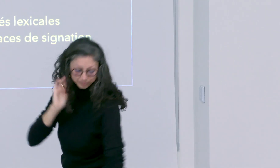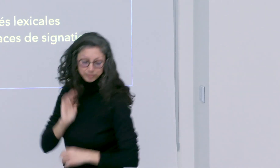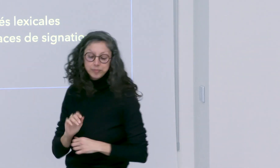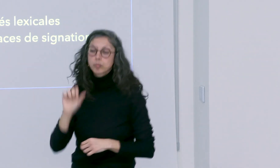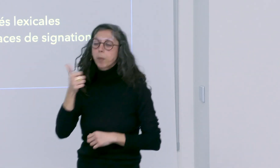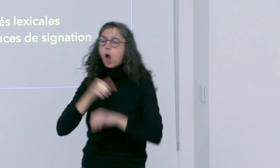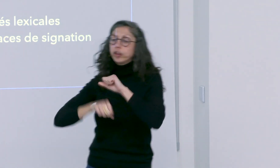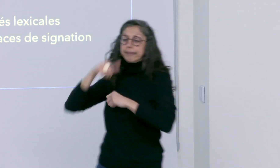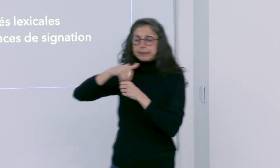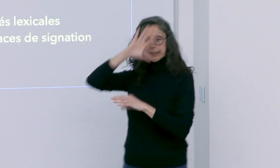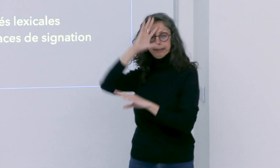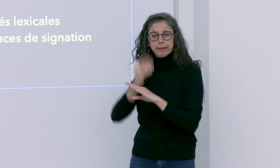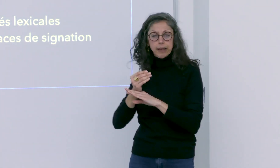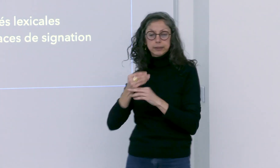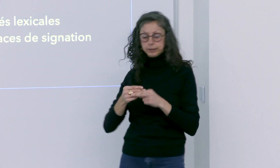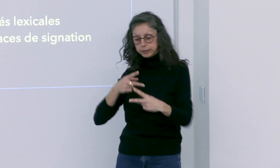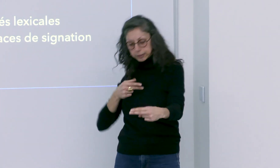Marianne pour cet accompagnement.